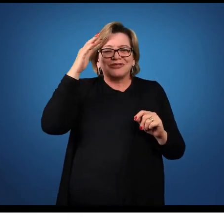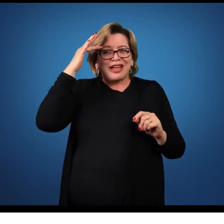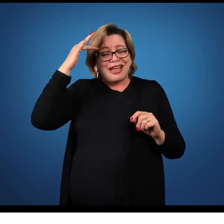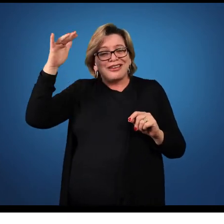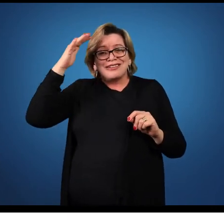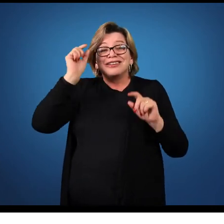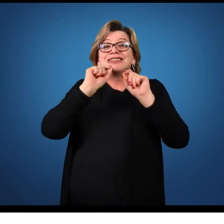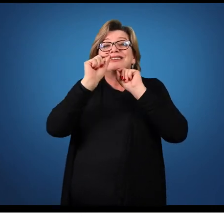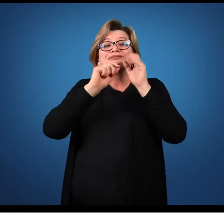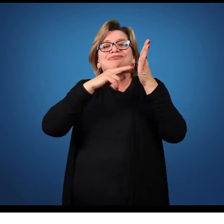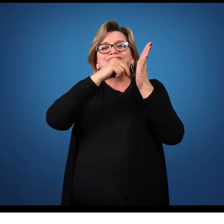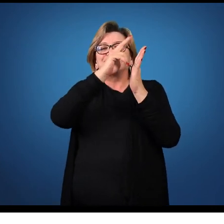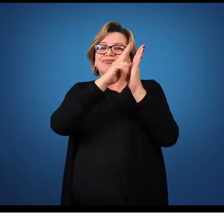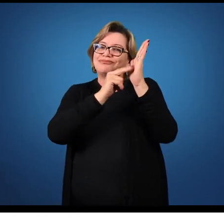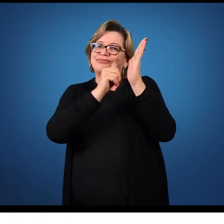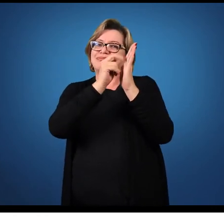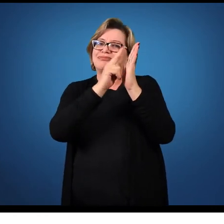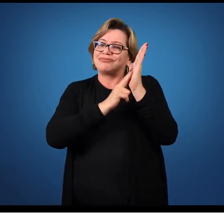Quem pintou essa obra?